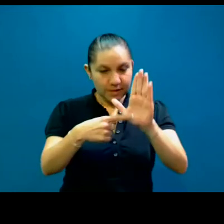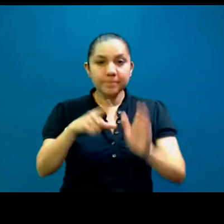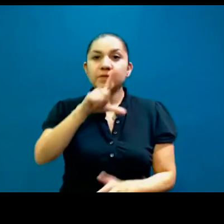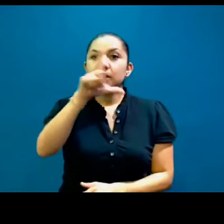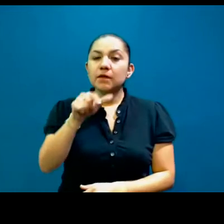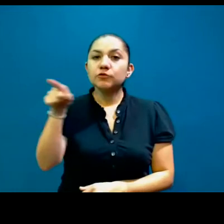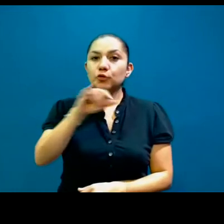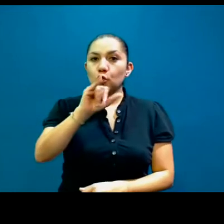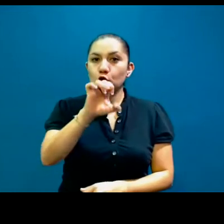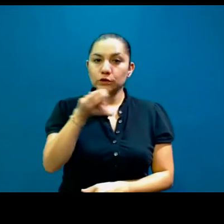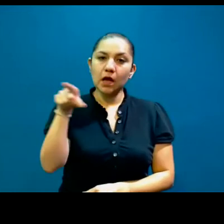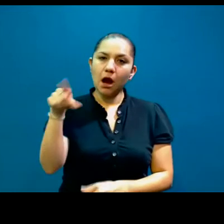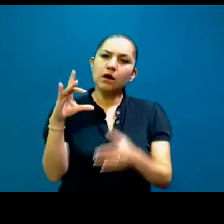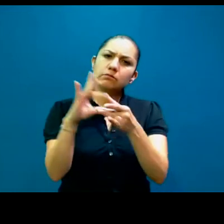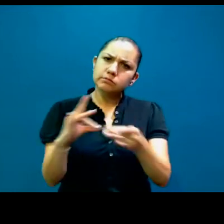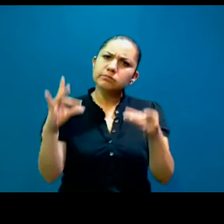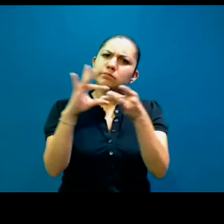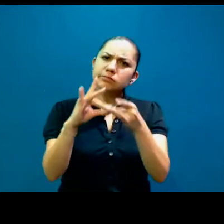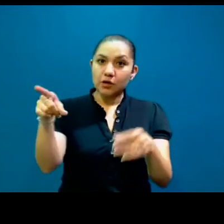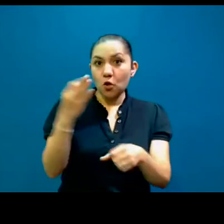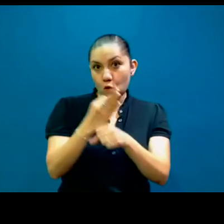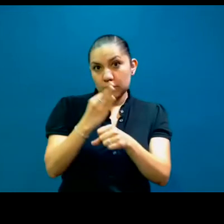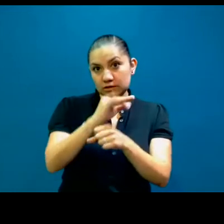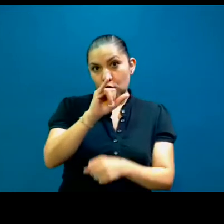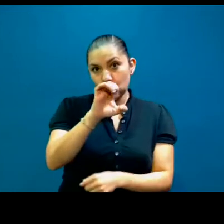grabó José, que en este momento está, está volando.